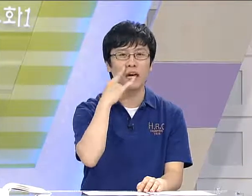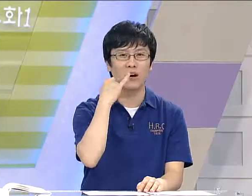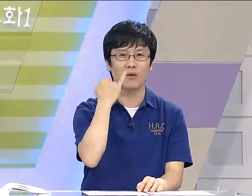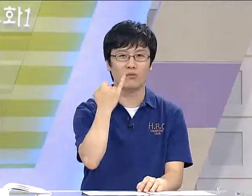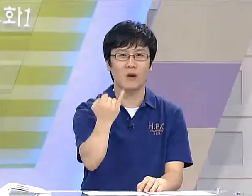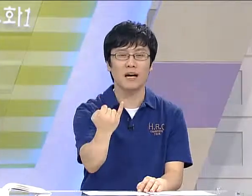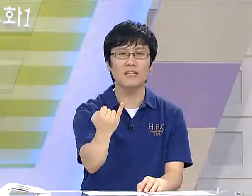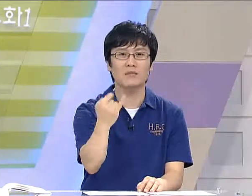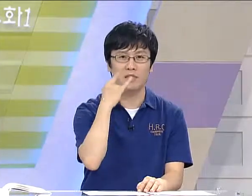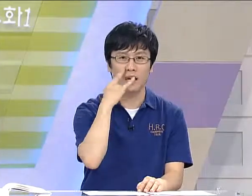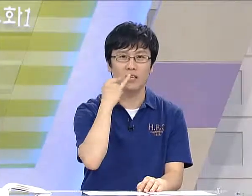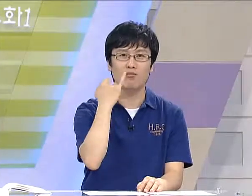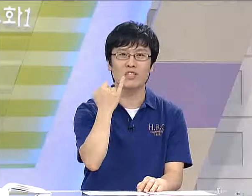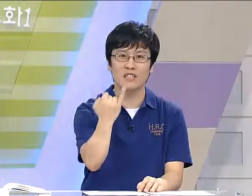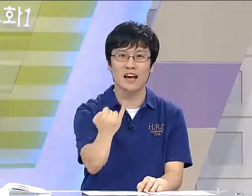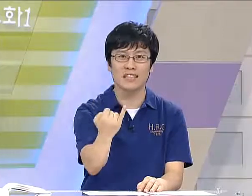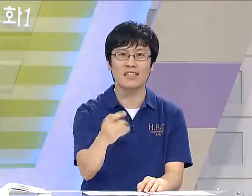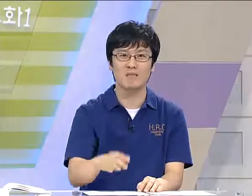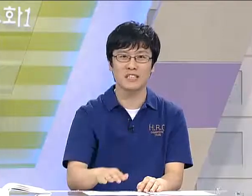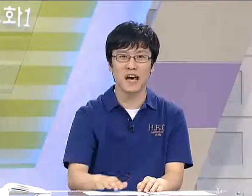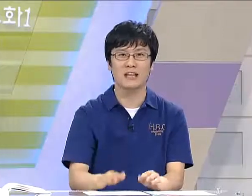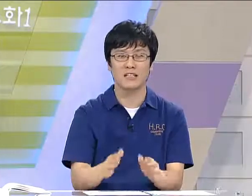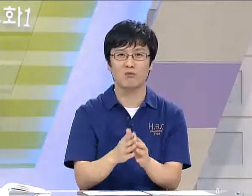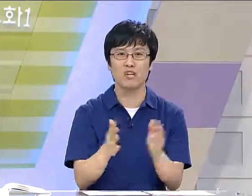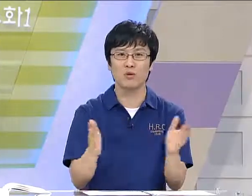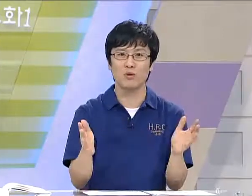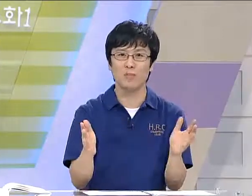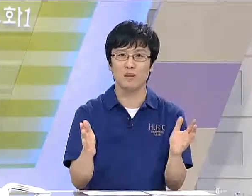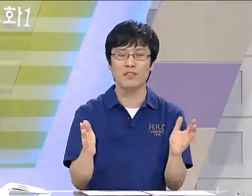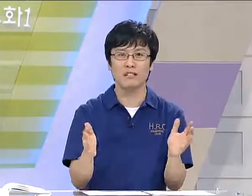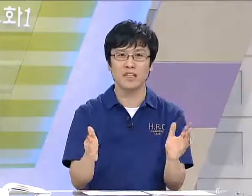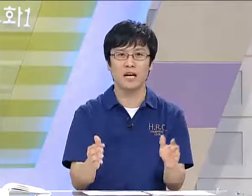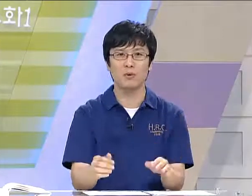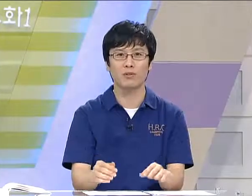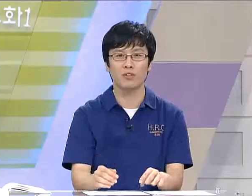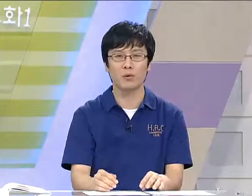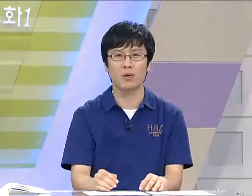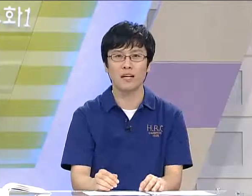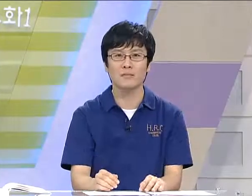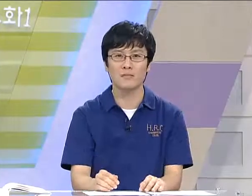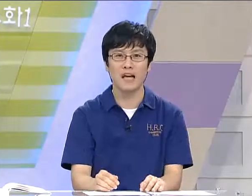무방하겠습니다. 크게 문제되지는 않겠습니다. 자, 문장으로 한 번 제가 보여드리도록 하겠습니다.